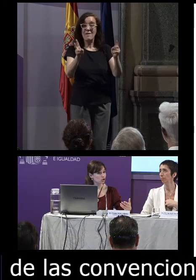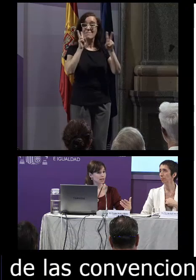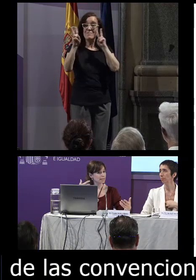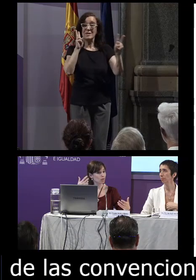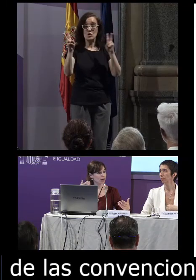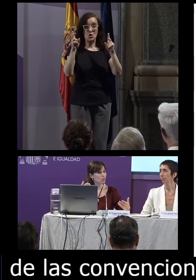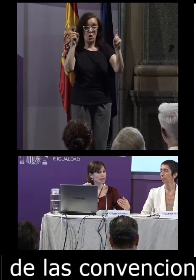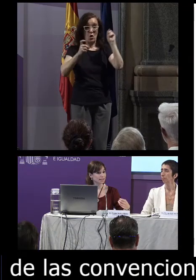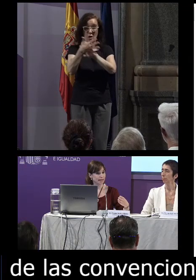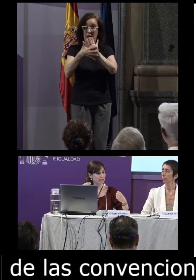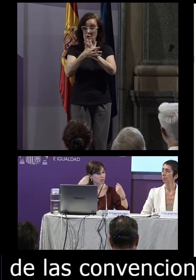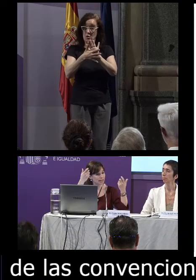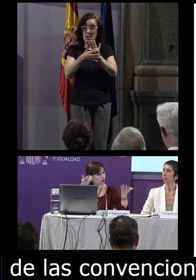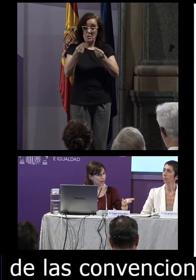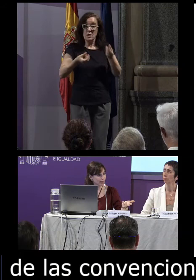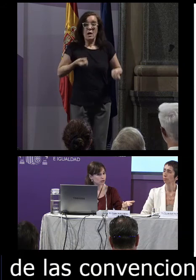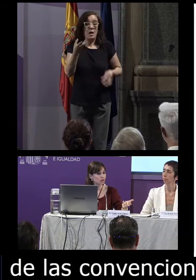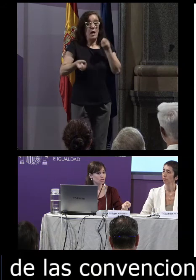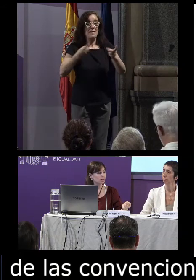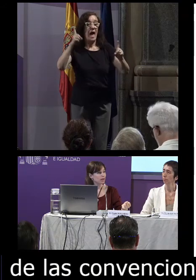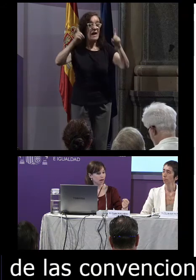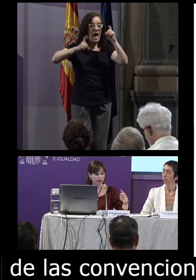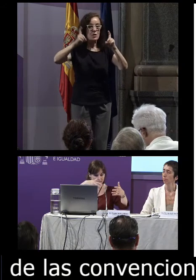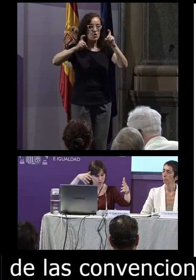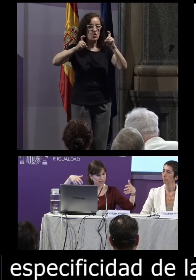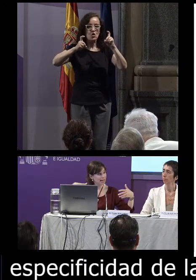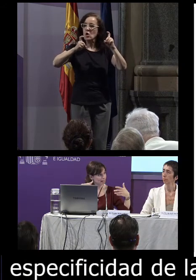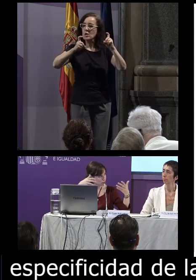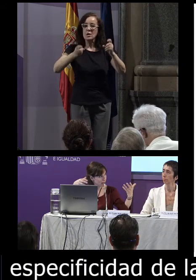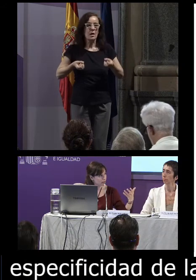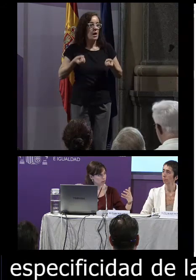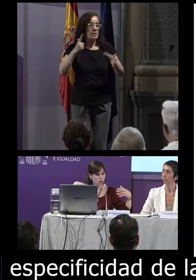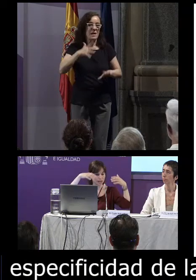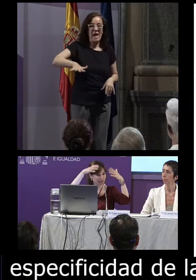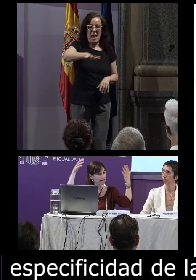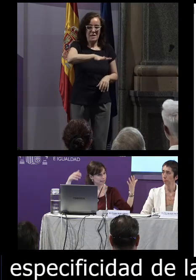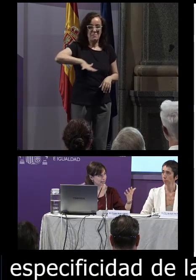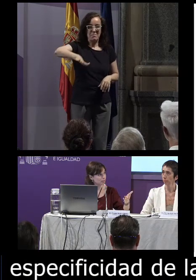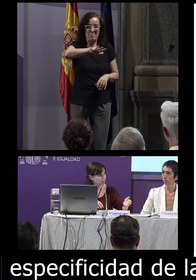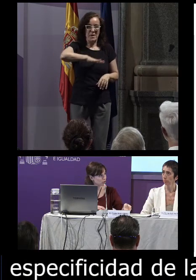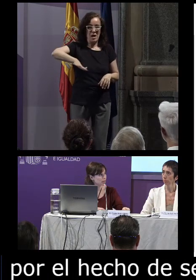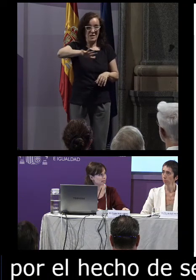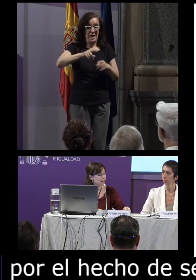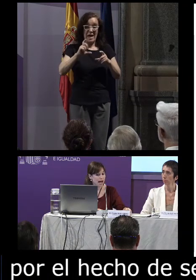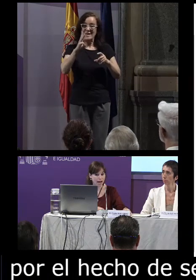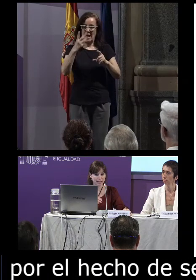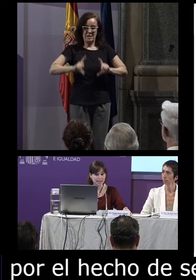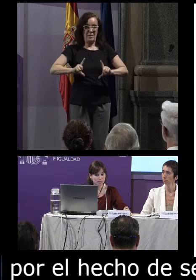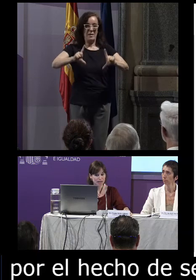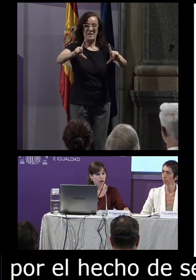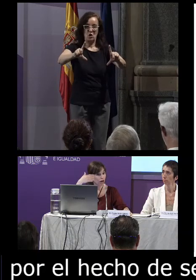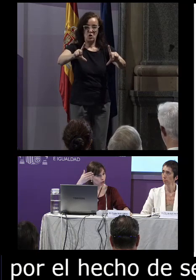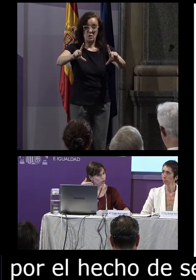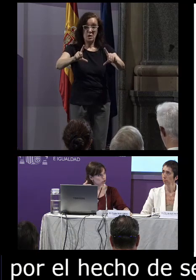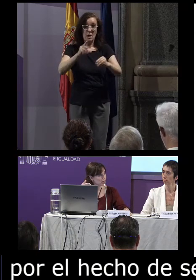por el hecho de que sea una lengua que se expresa con el gesto y se expresa en el espacio utiliza las tres dimensiones hace que